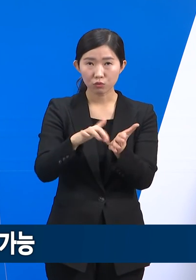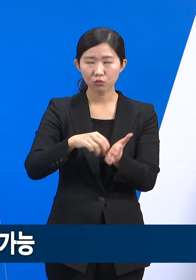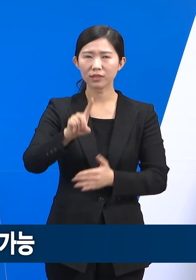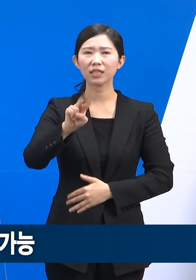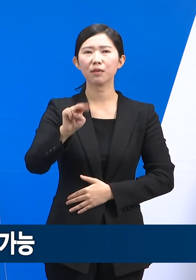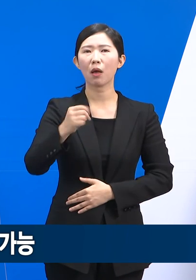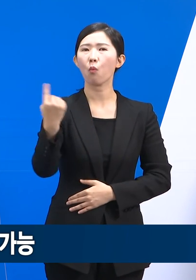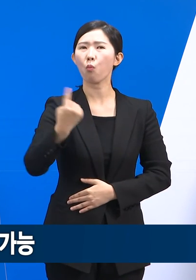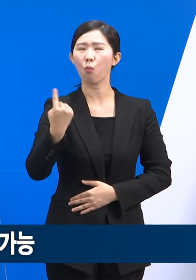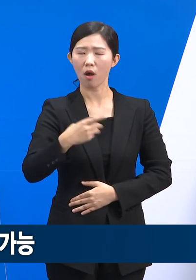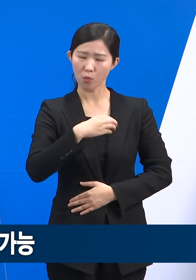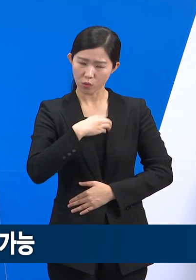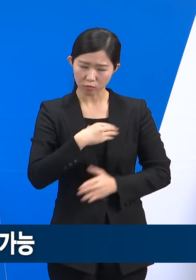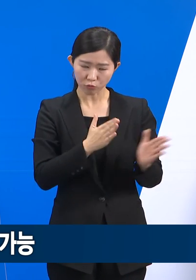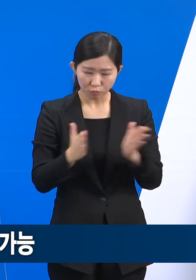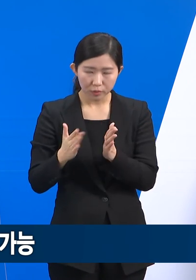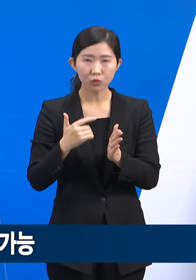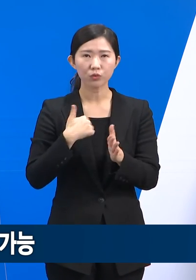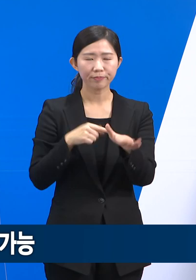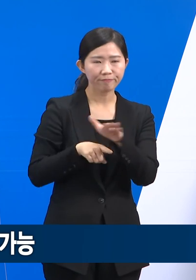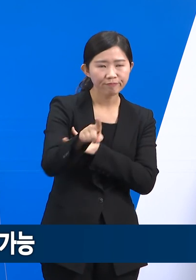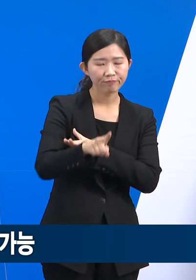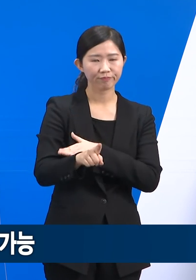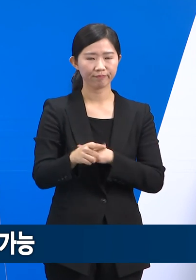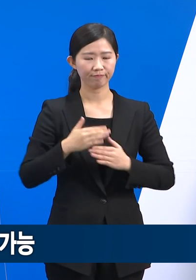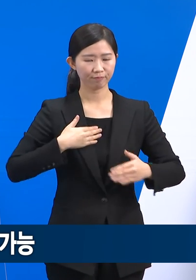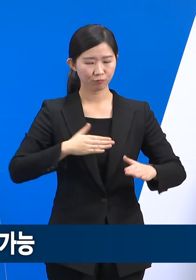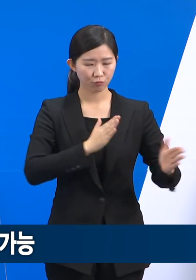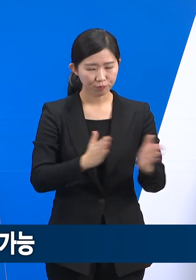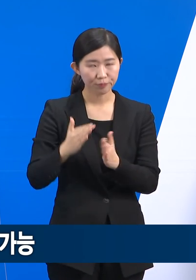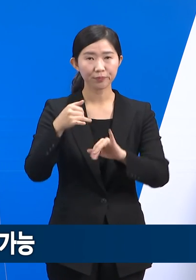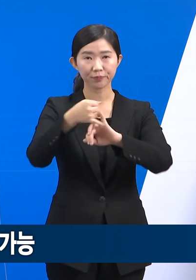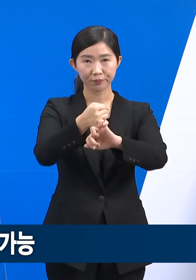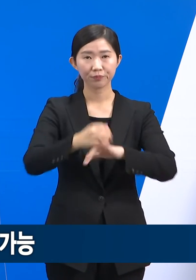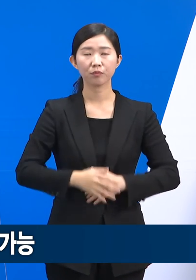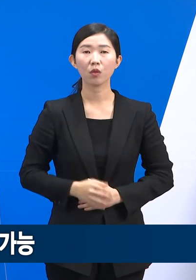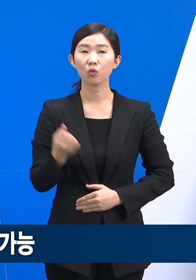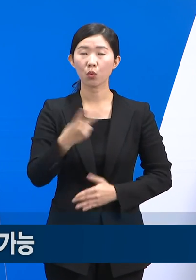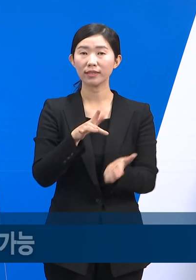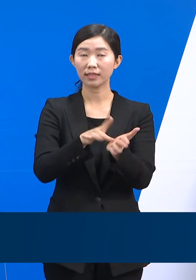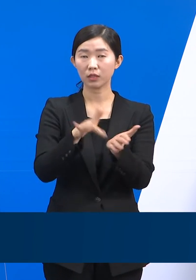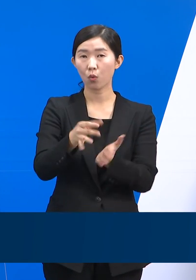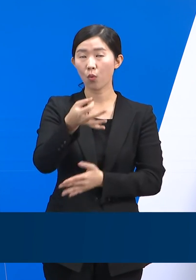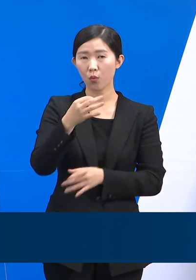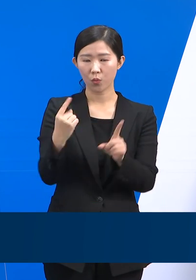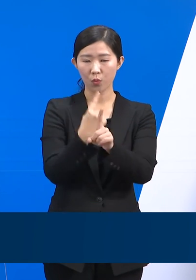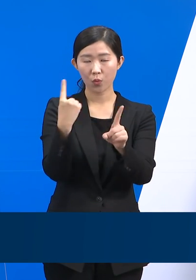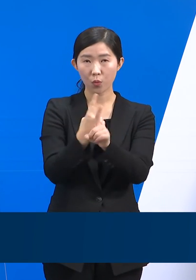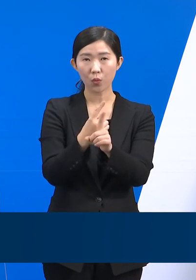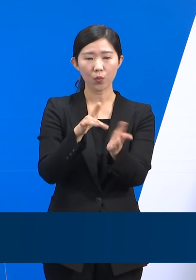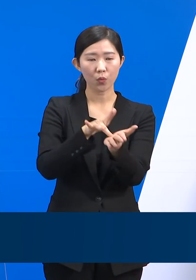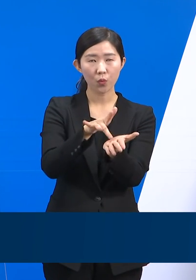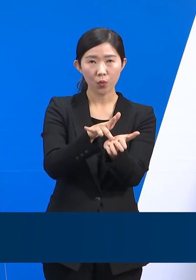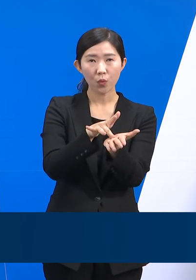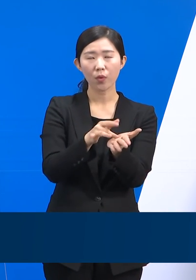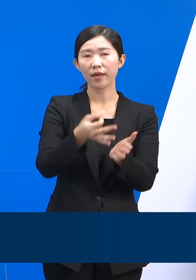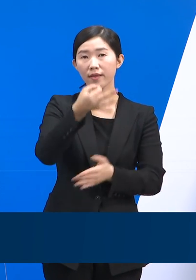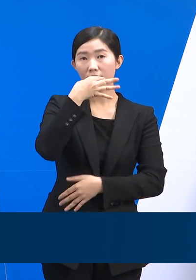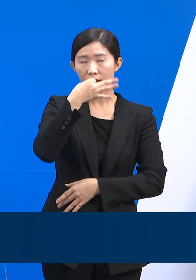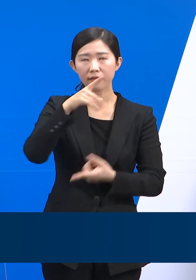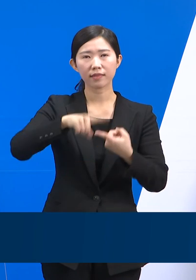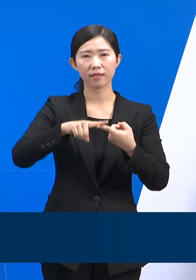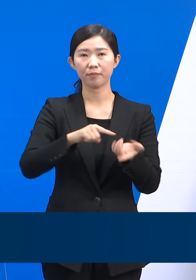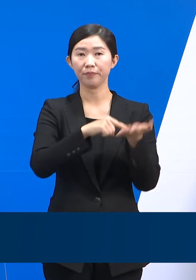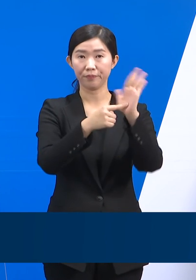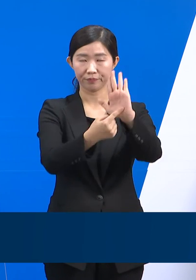준비를 하며 오미크론 변인 확산에 신속히 대응해 나가겠습니다. 먹는 치료제 처방 현황입니다. 현재 먹는 코로나19 치료제는